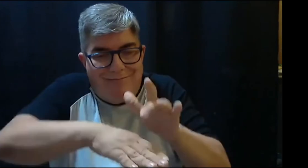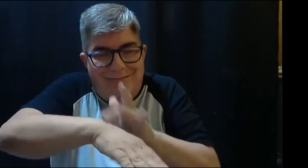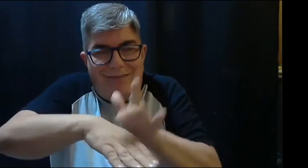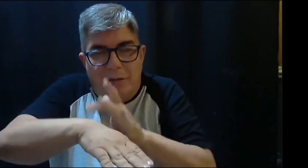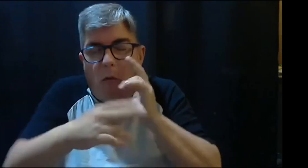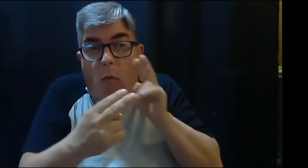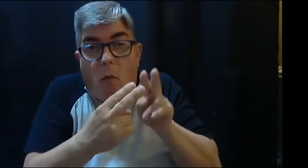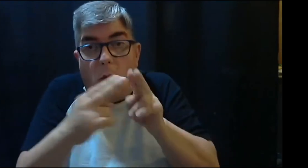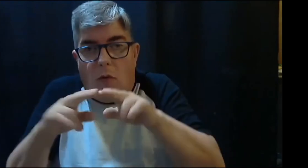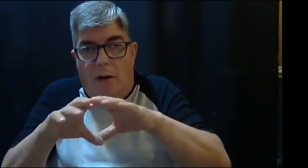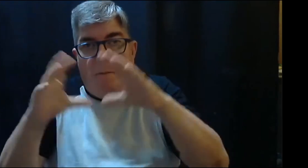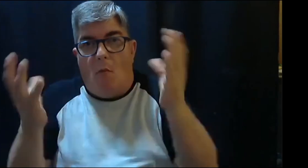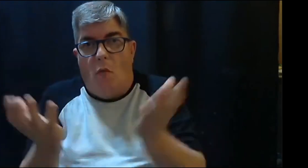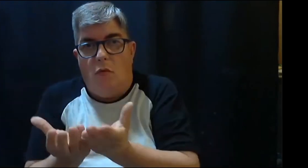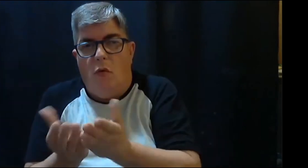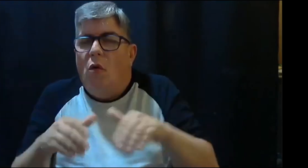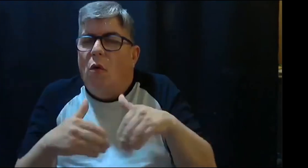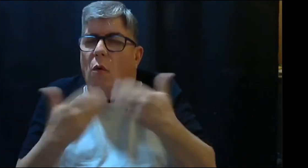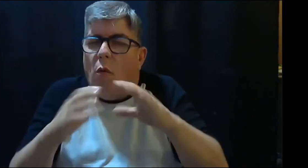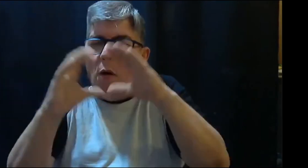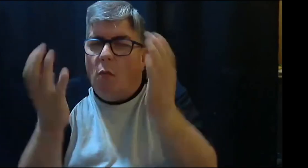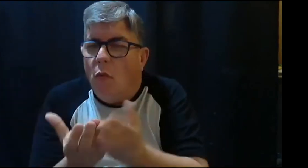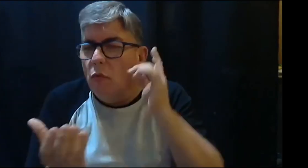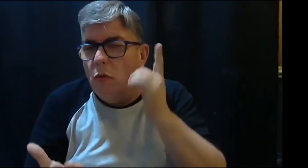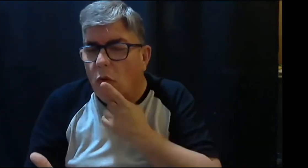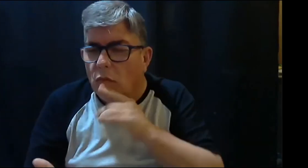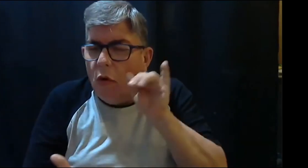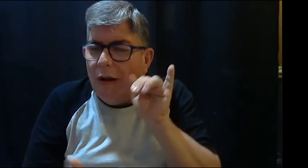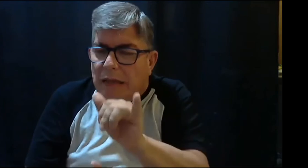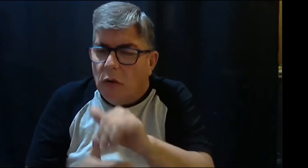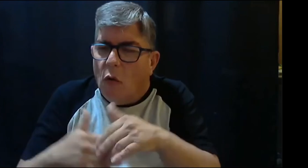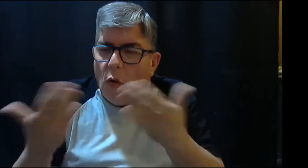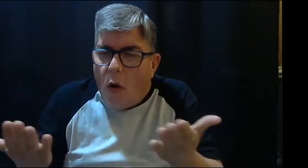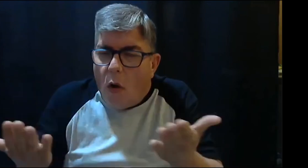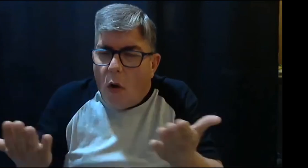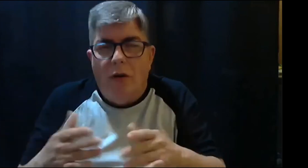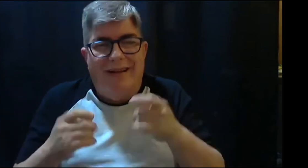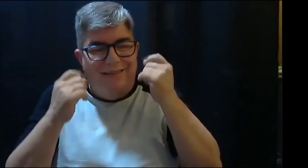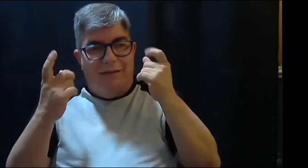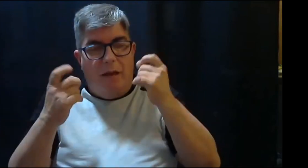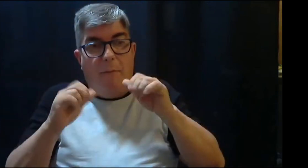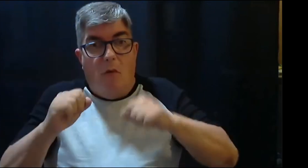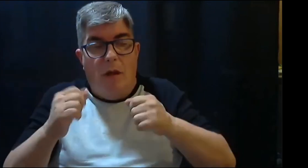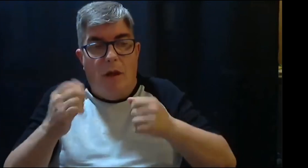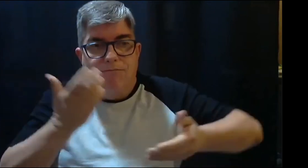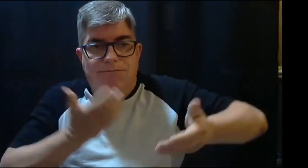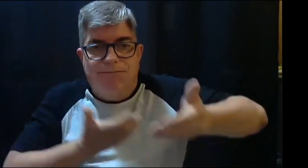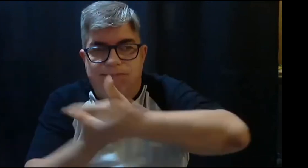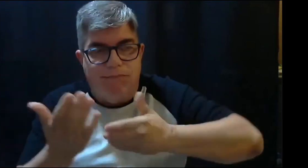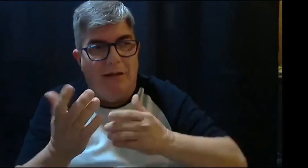para que todos los estudiantes puedan sensibilizar y puedan conocer un poco puedan ampliar ese mundo de lo que es la persona sorda y poder